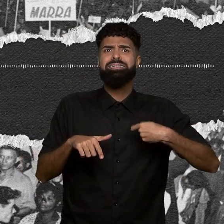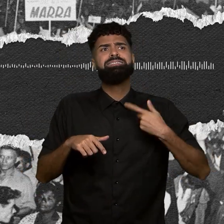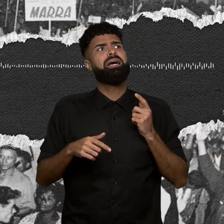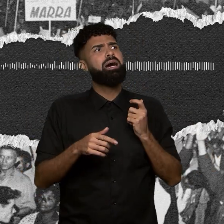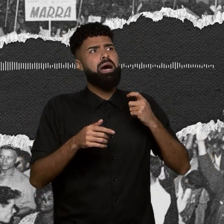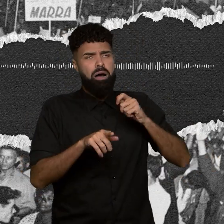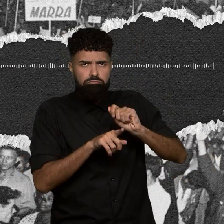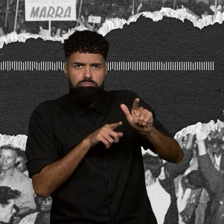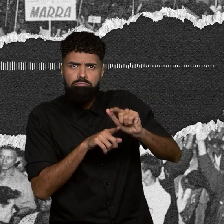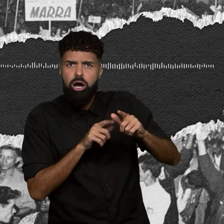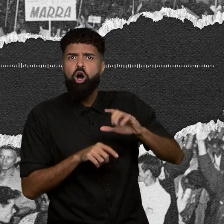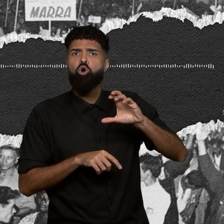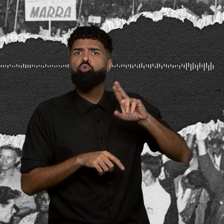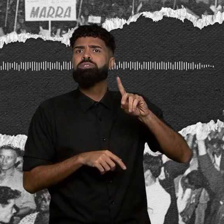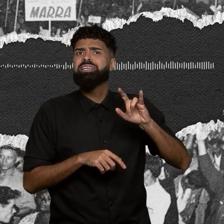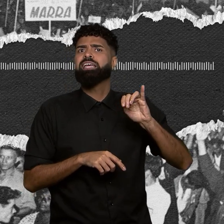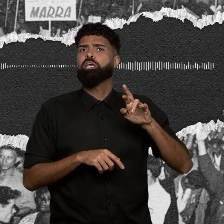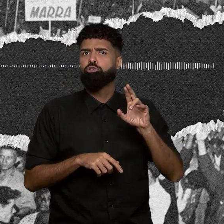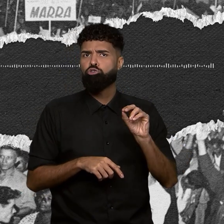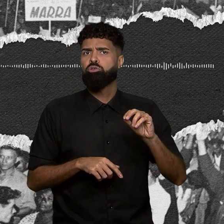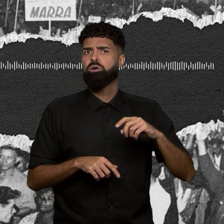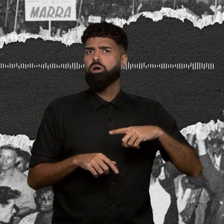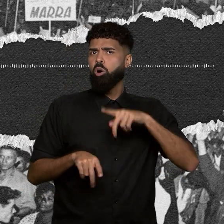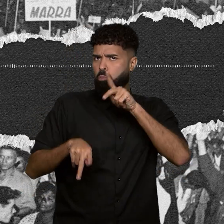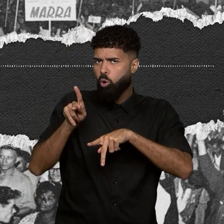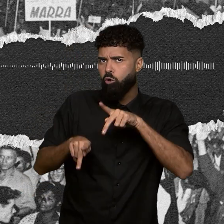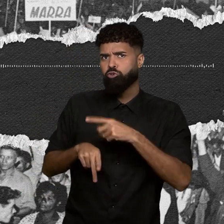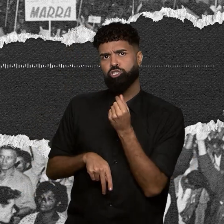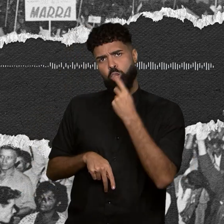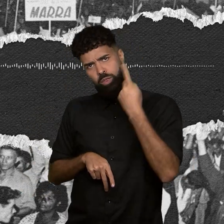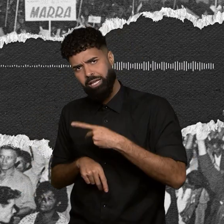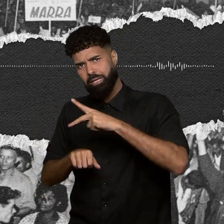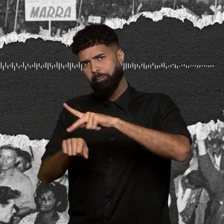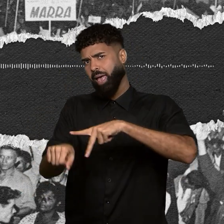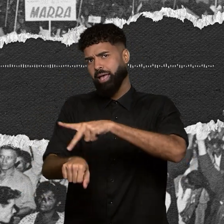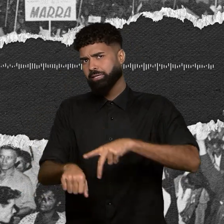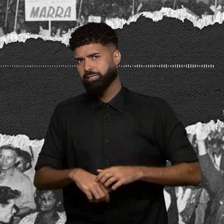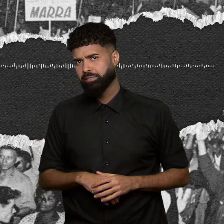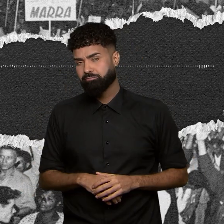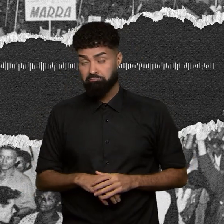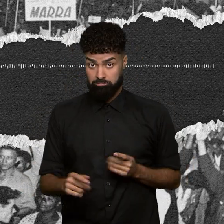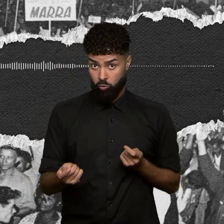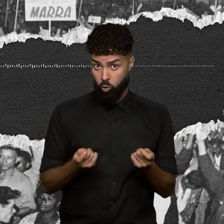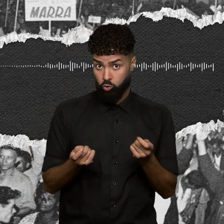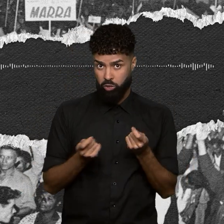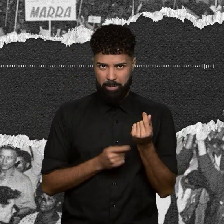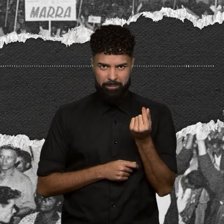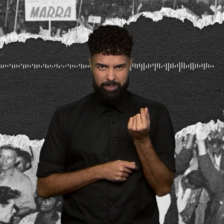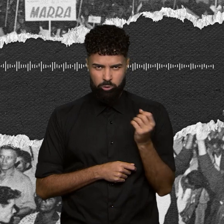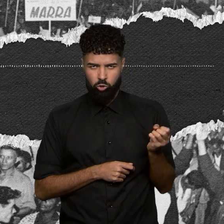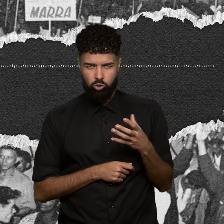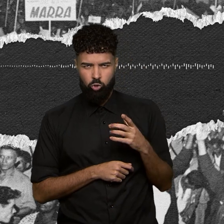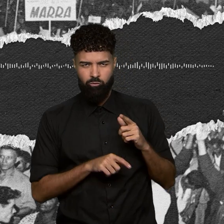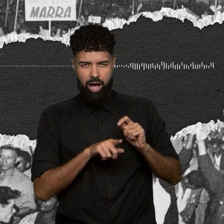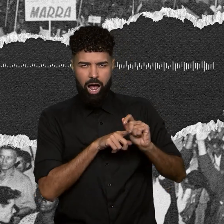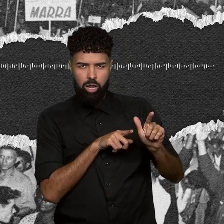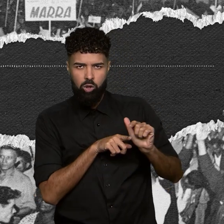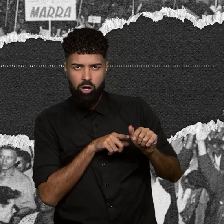no dinheiro do povo, na moeda desse país. Esse controle dos preços de novos aluguéis tentava atuar num rolo enorme,